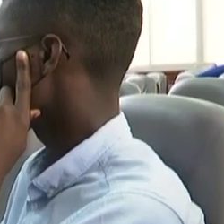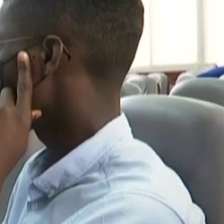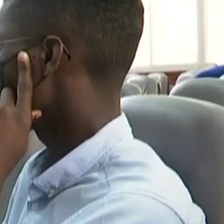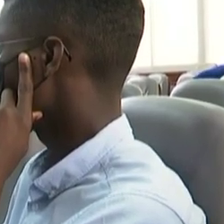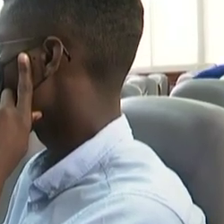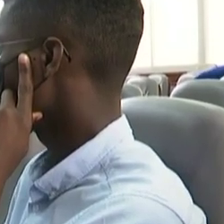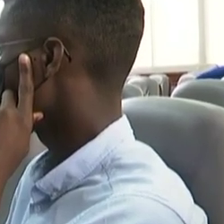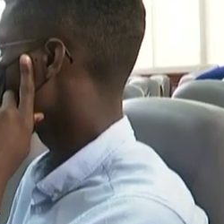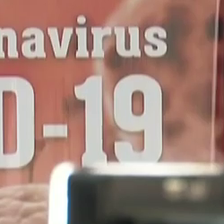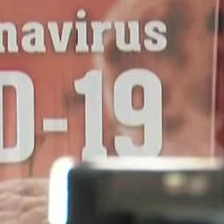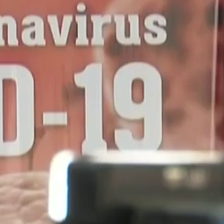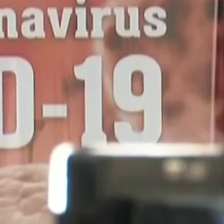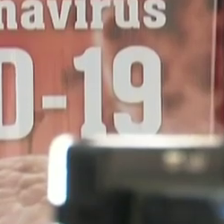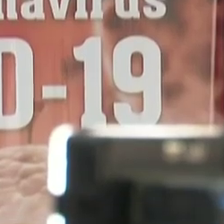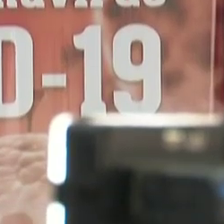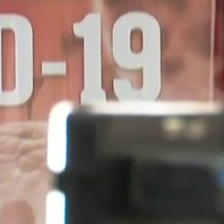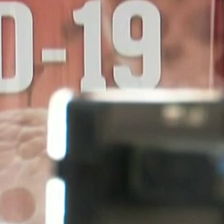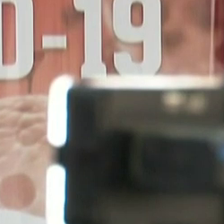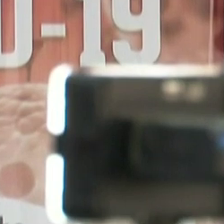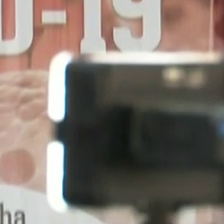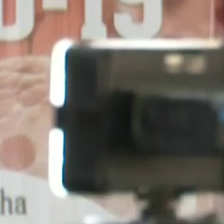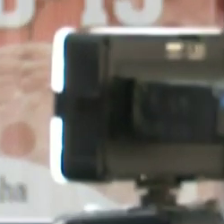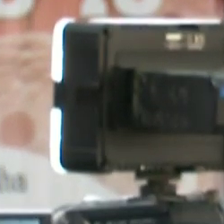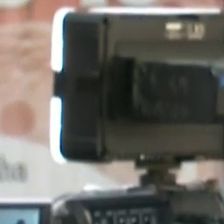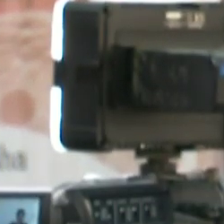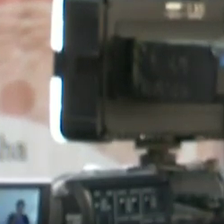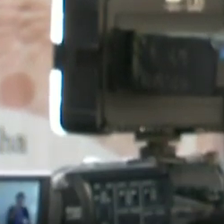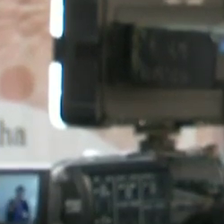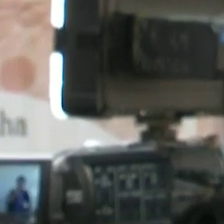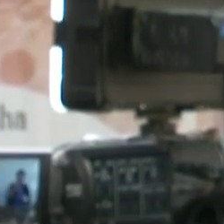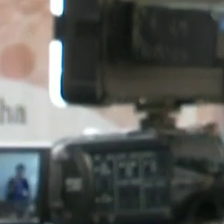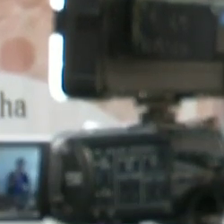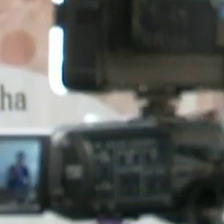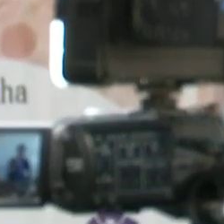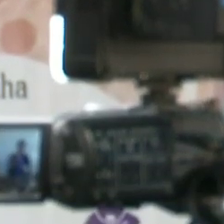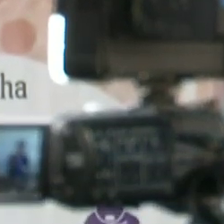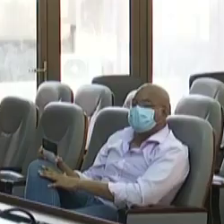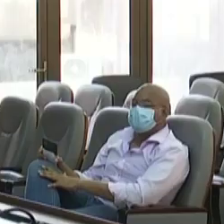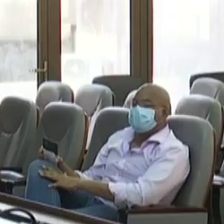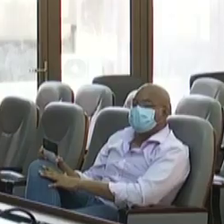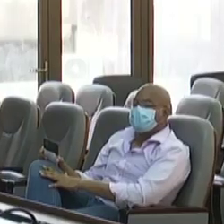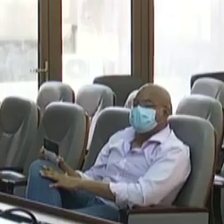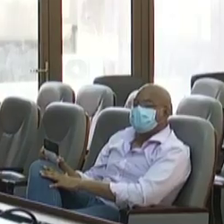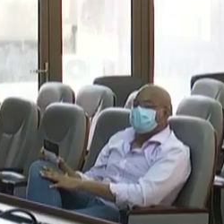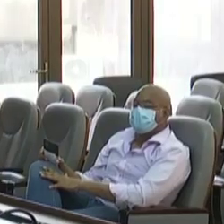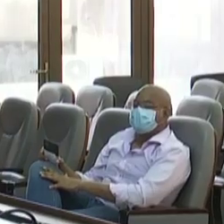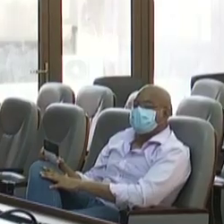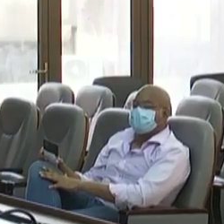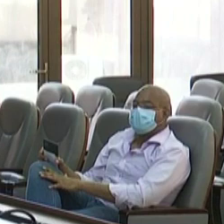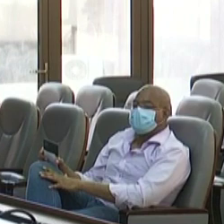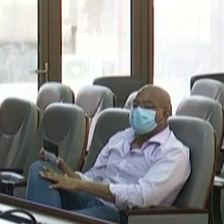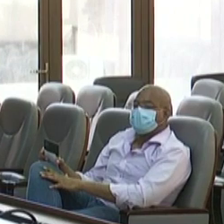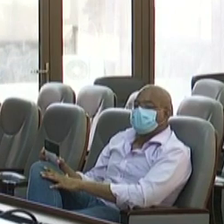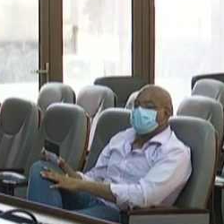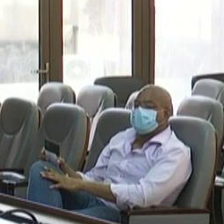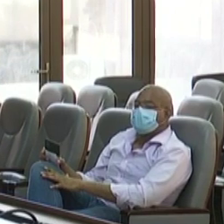pandemia em Cabo Verde, depois de um mês de abril sombrio, com mais de cinco dezenas de mortes. Os dados desta segunda